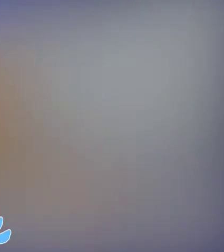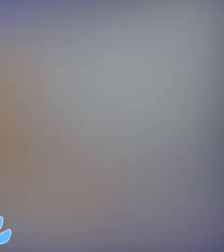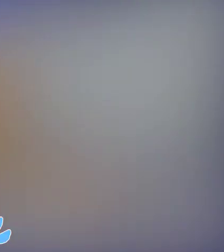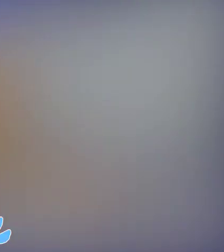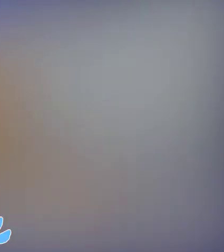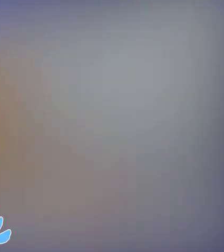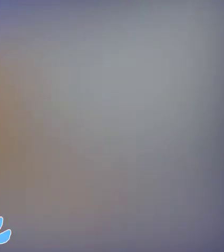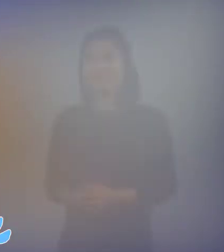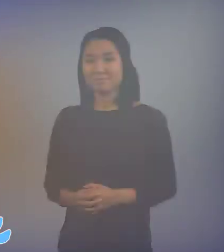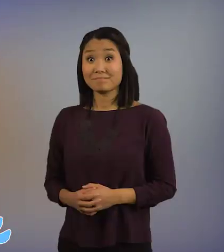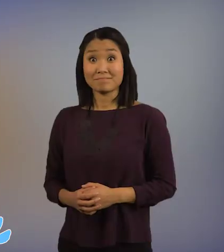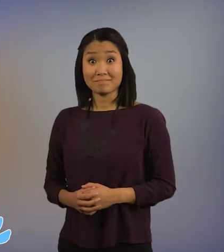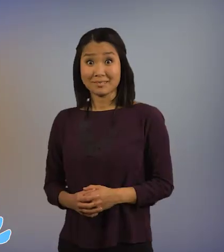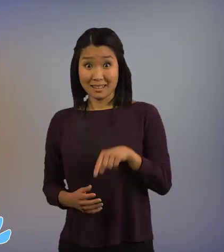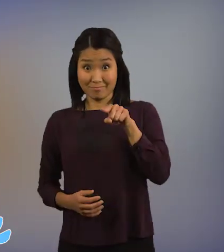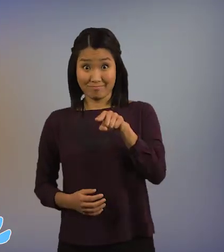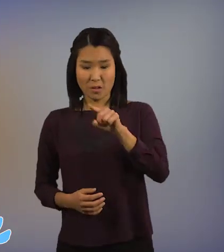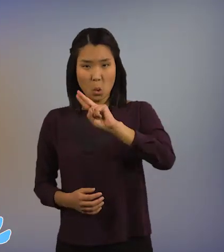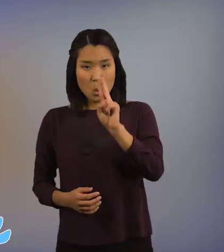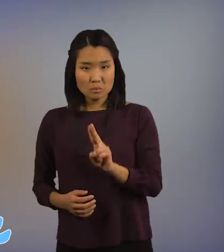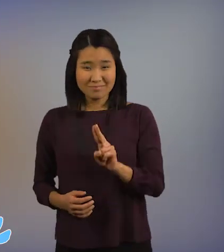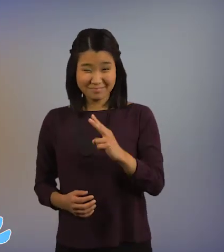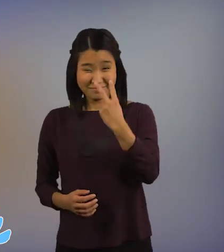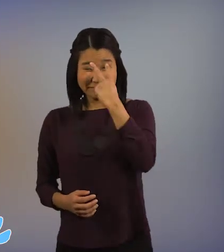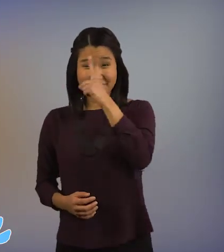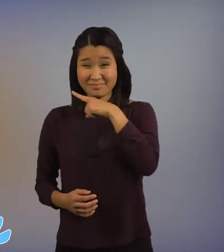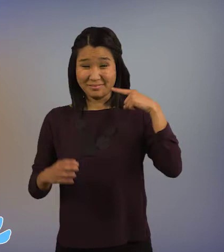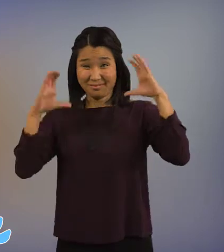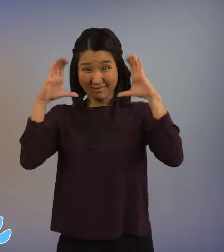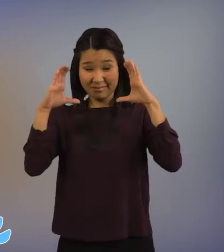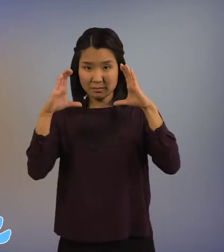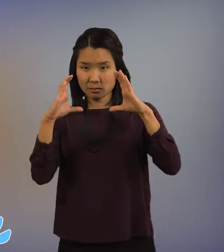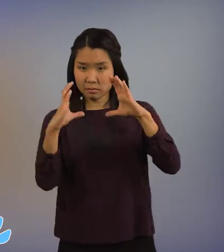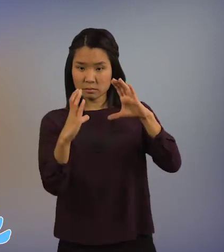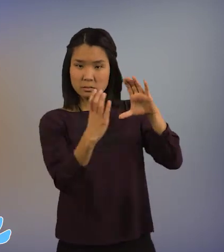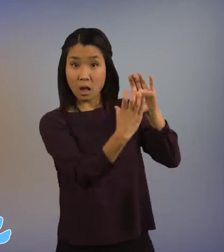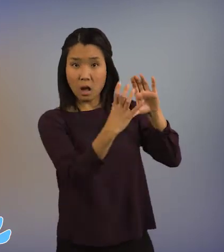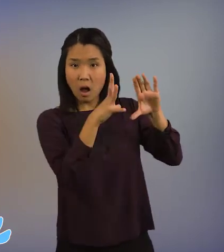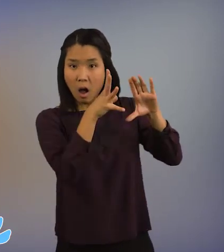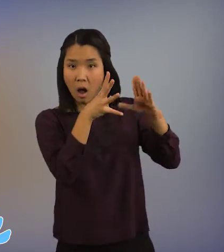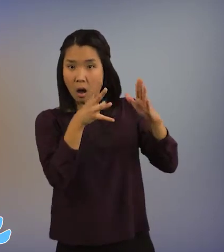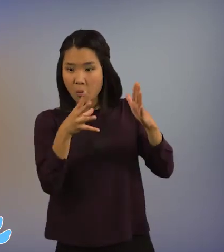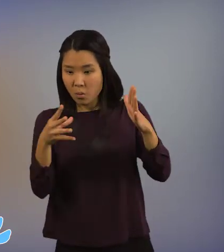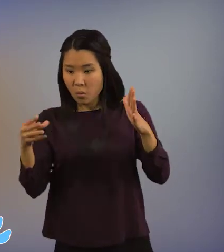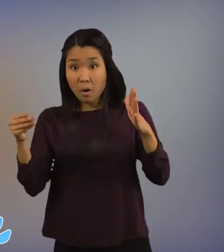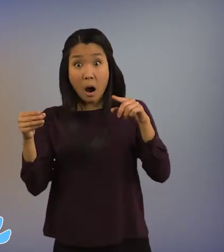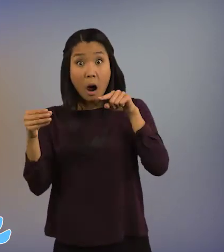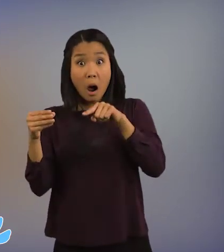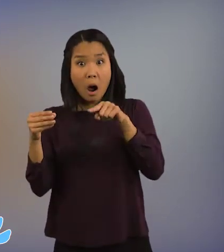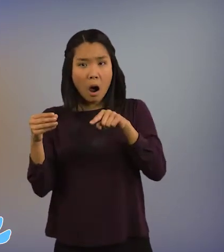Konsten finns ju inte i sig. Den har ingen egen identitet. Det är först när något förändras i det som är vardag